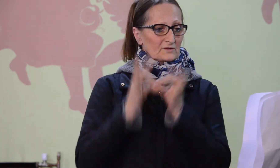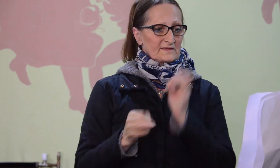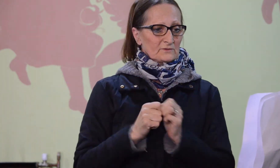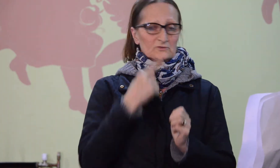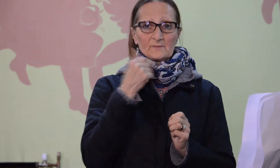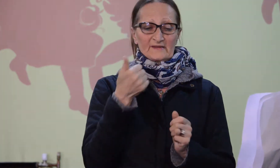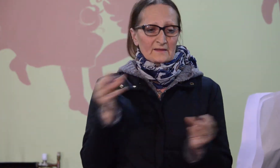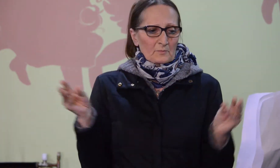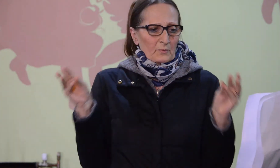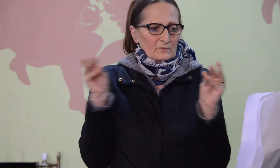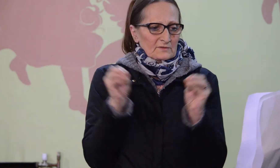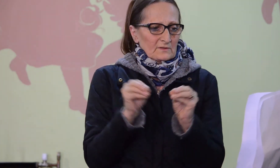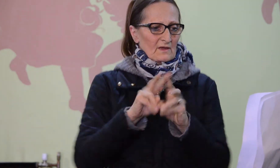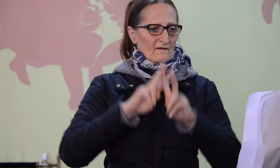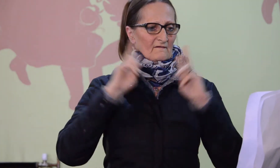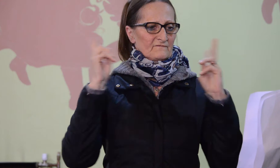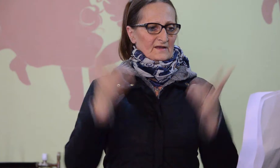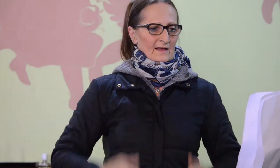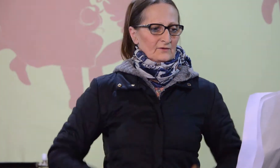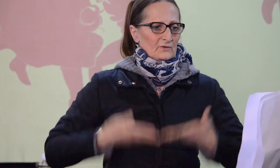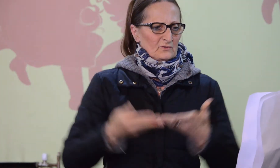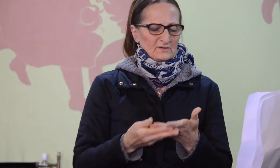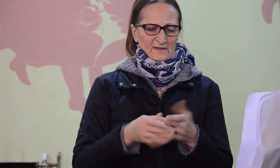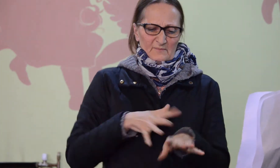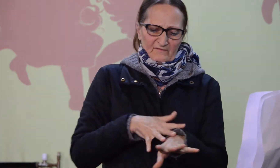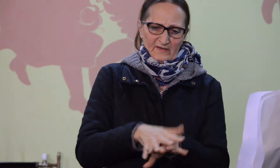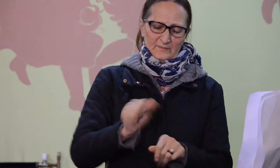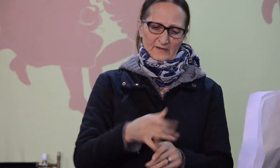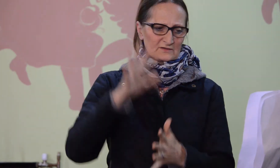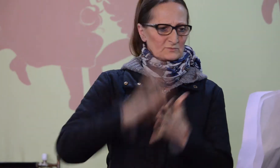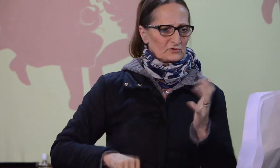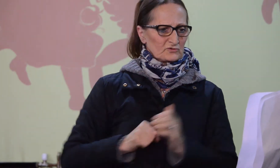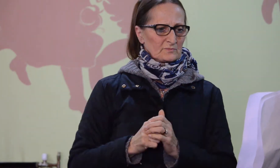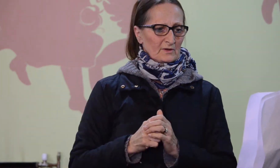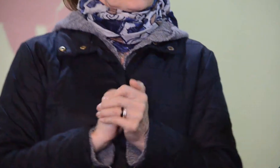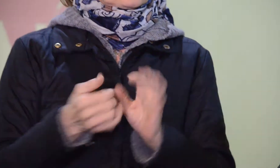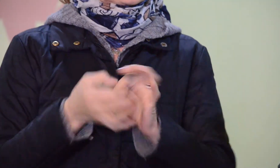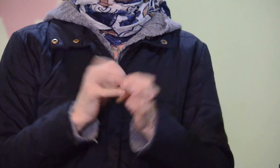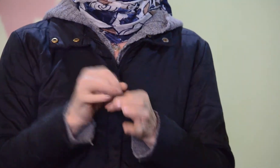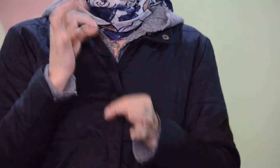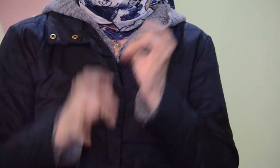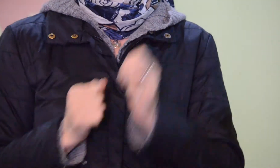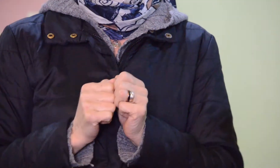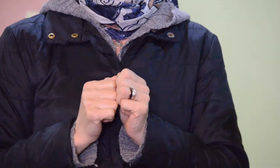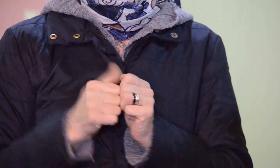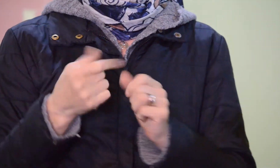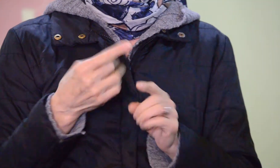titokban világbe jöttem, vérben és mocsokban. A szót, a titkot, a picincsogát, hogy megkeressem azt a